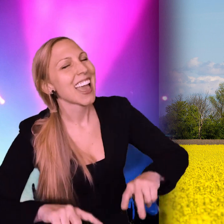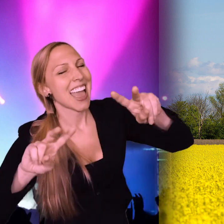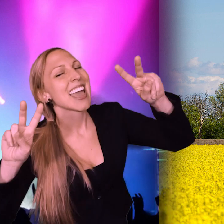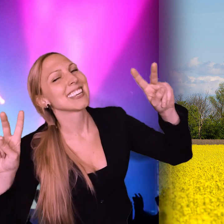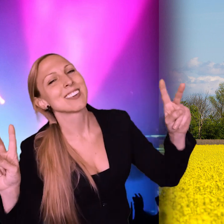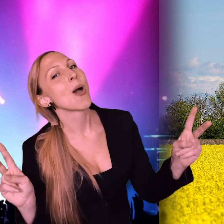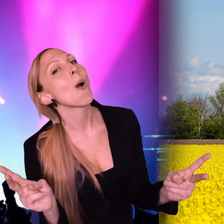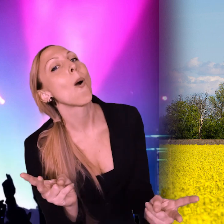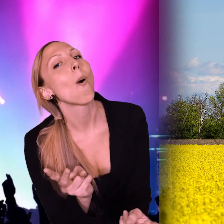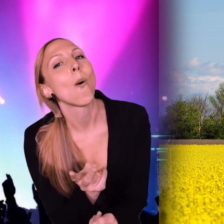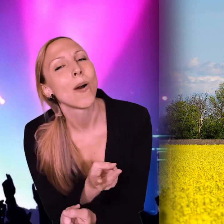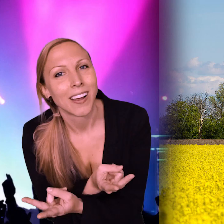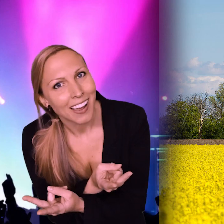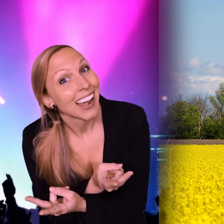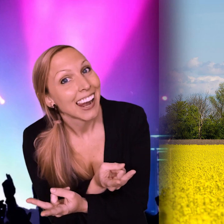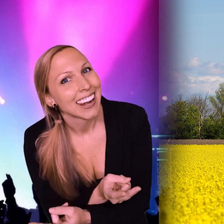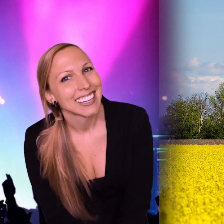ändå Bröke och trybna